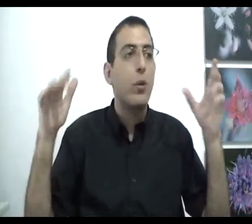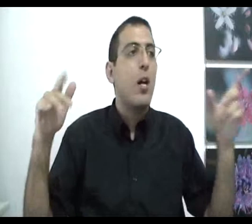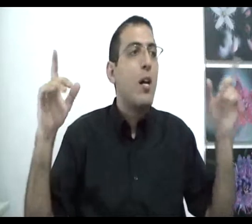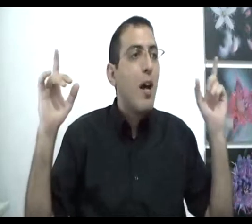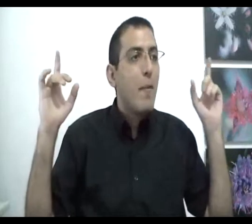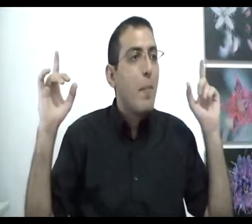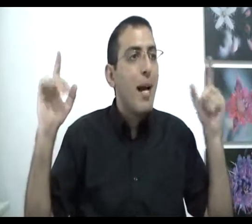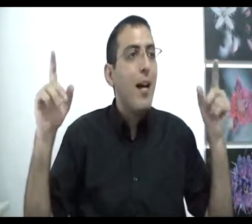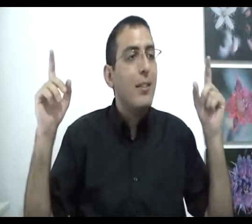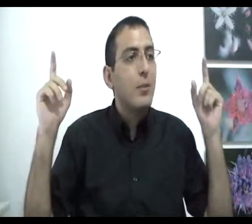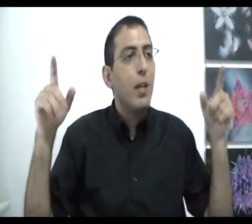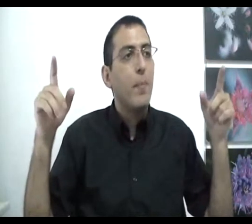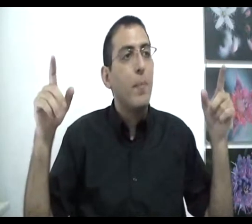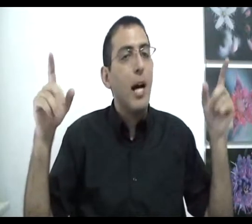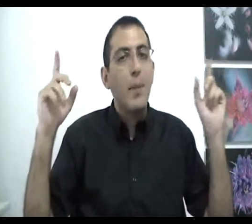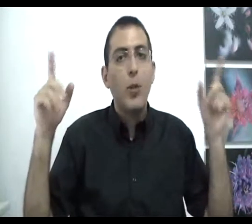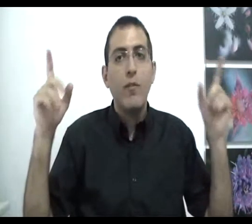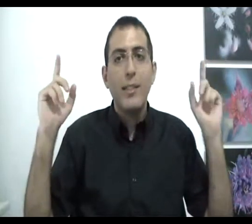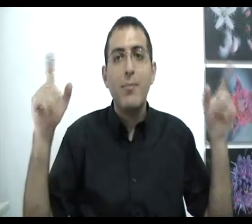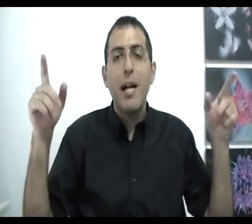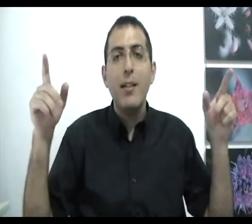וממה עשויים המקום והזמן